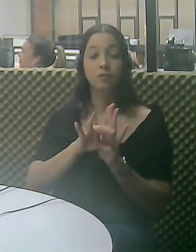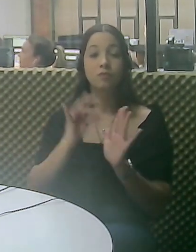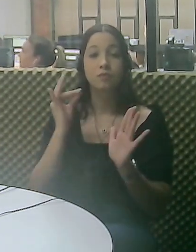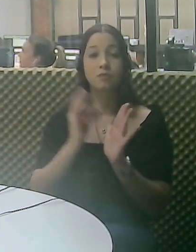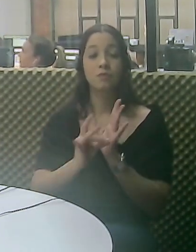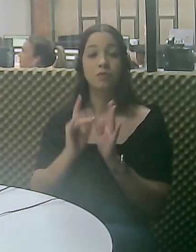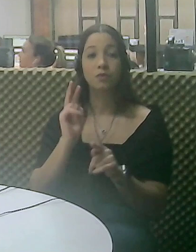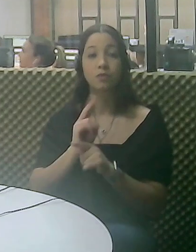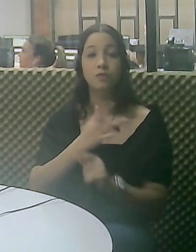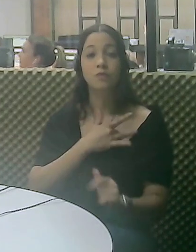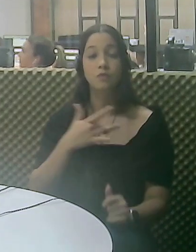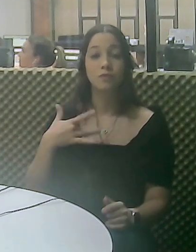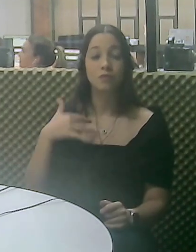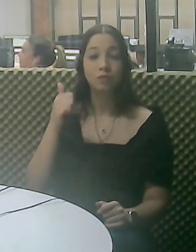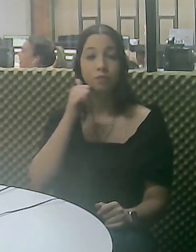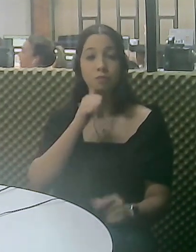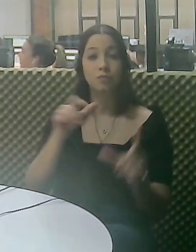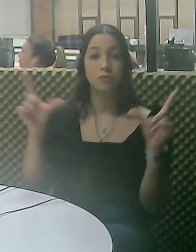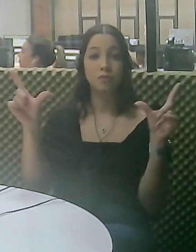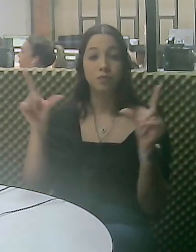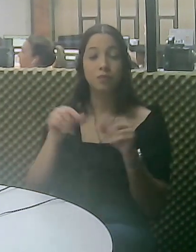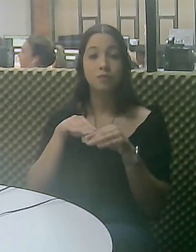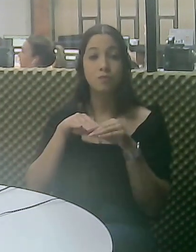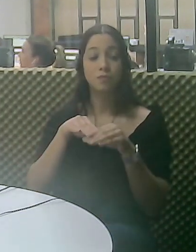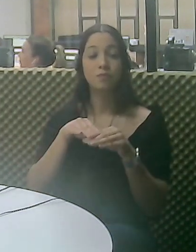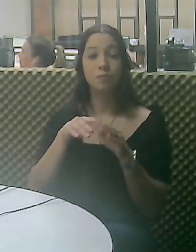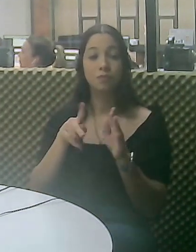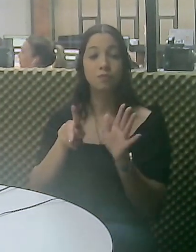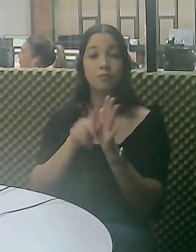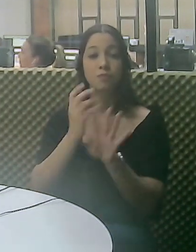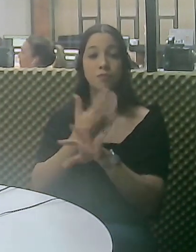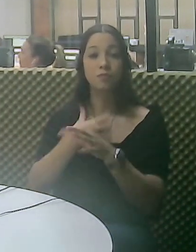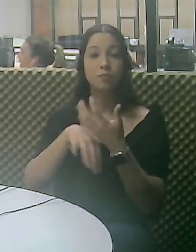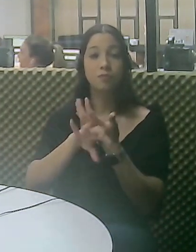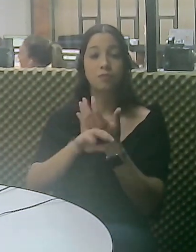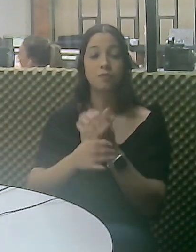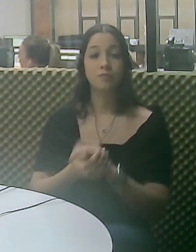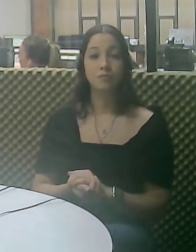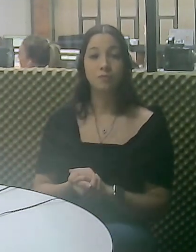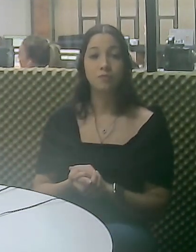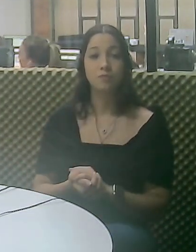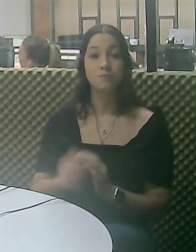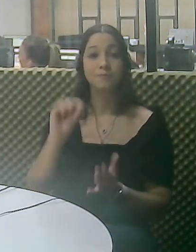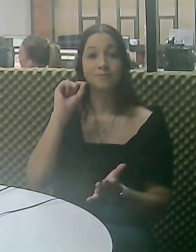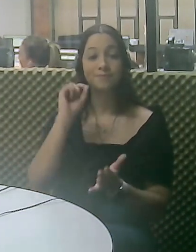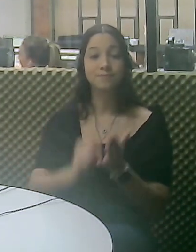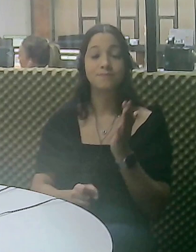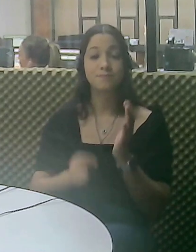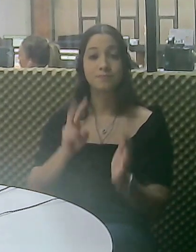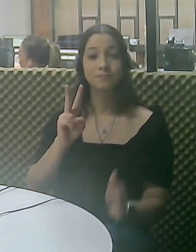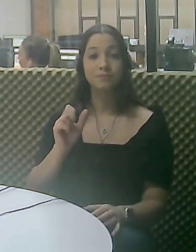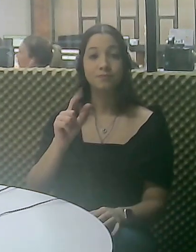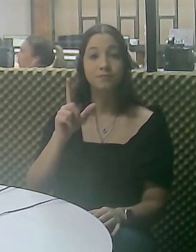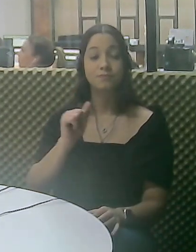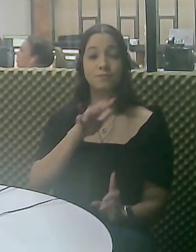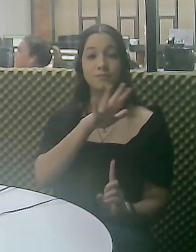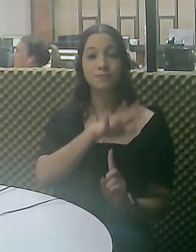ultraabsorvente e antimicrobiano, preservando a saúde da mulher e reduzindo o impacto ambiental.